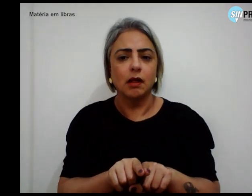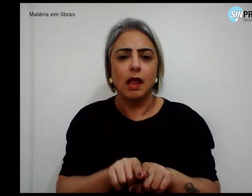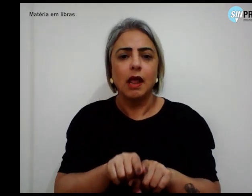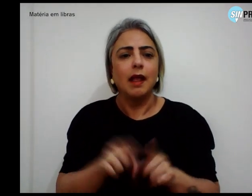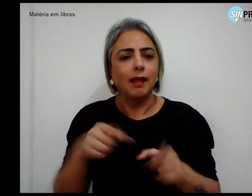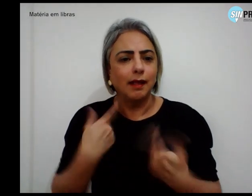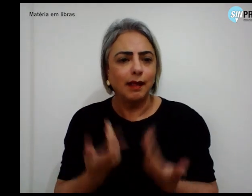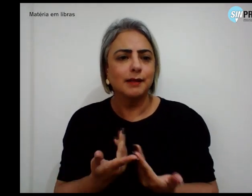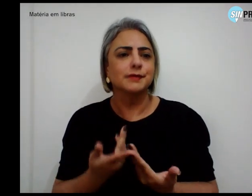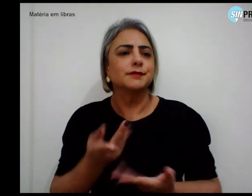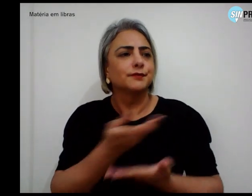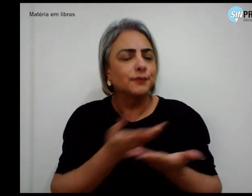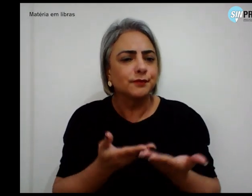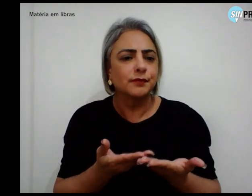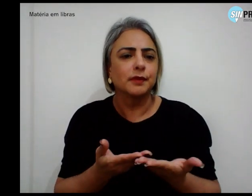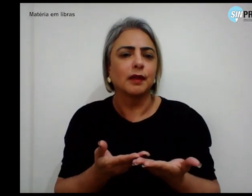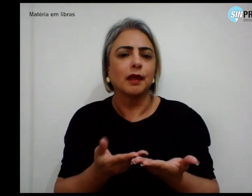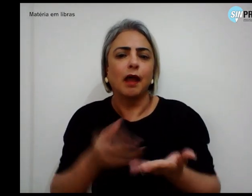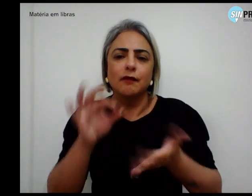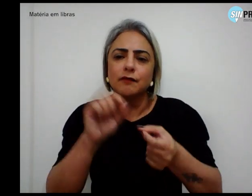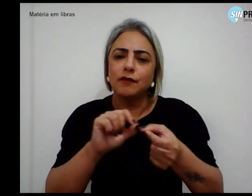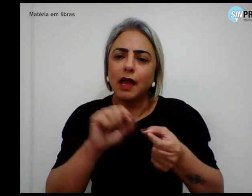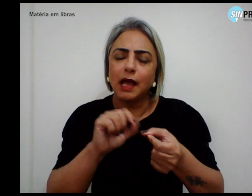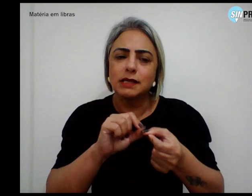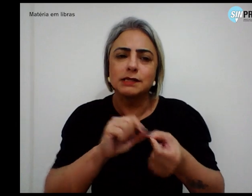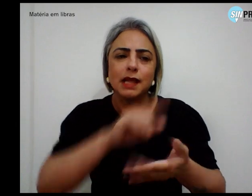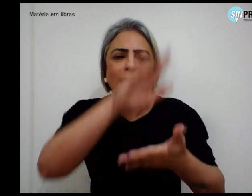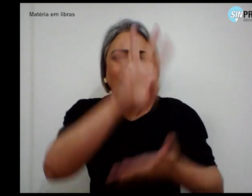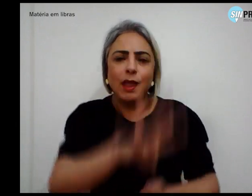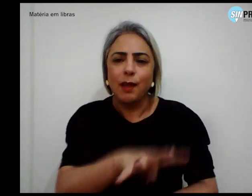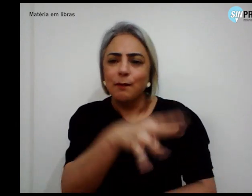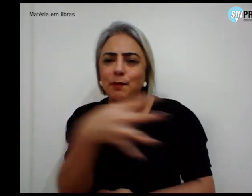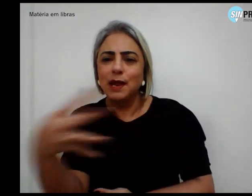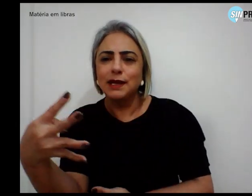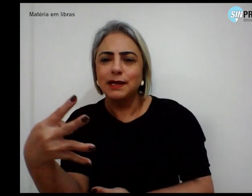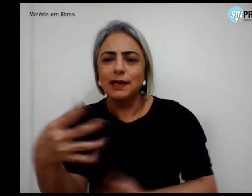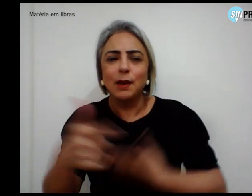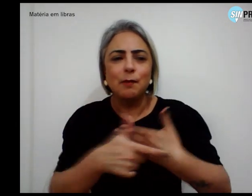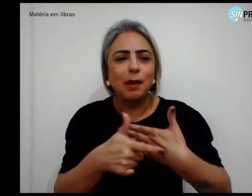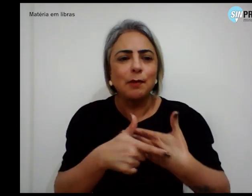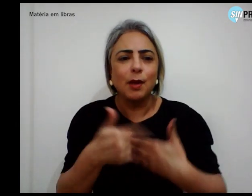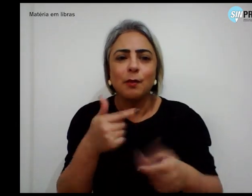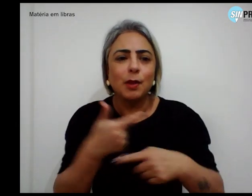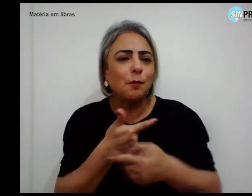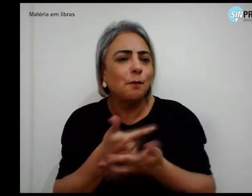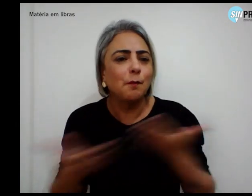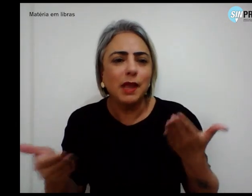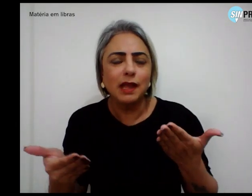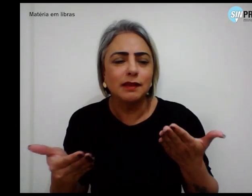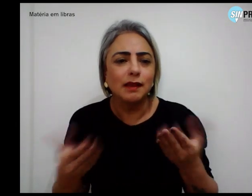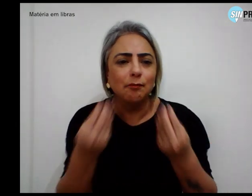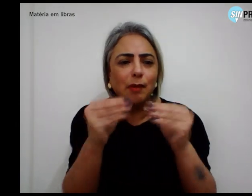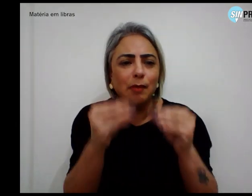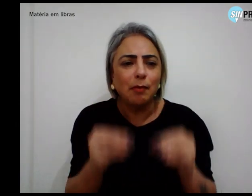recorrendo à confecção de planilhas à parte para não perder os registros e